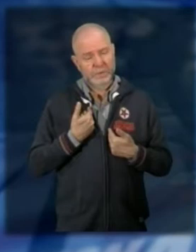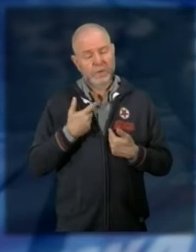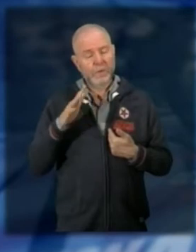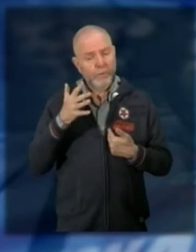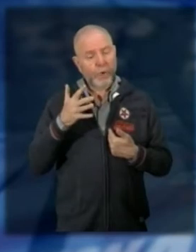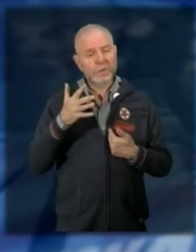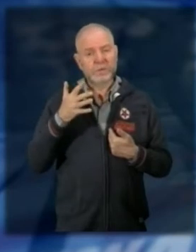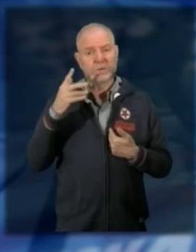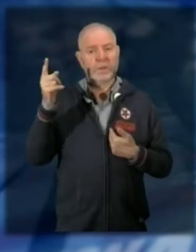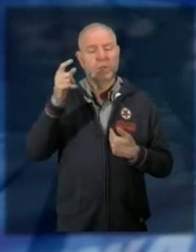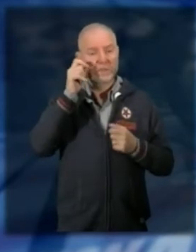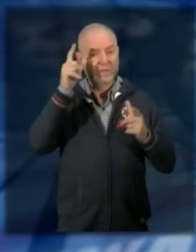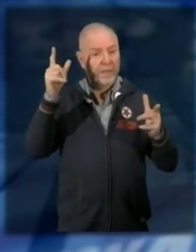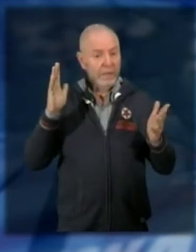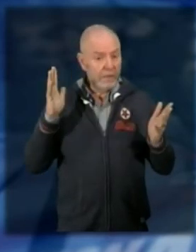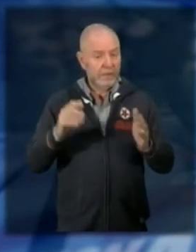istituzioni